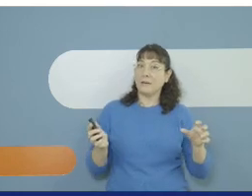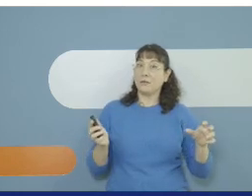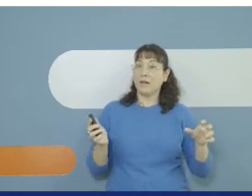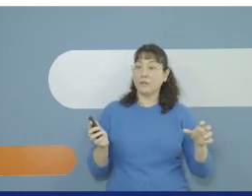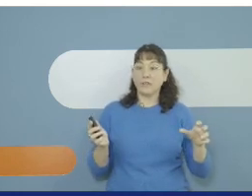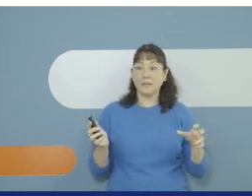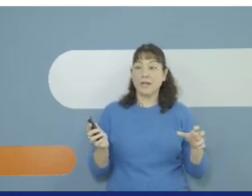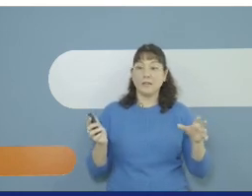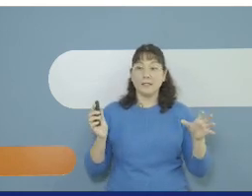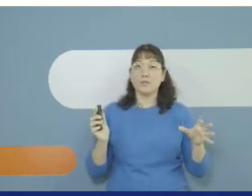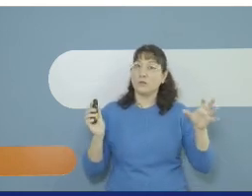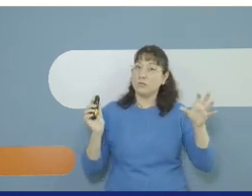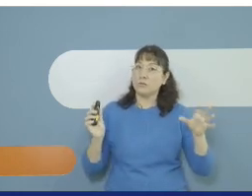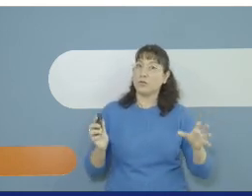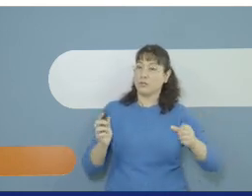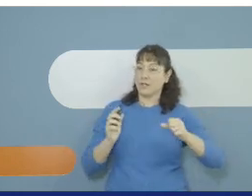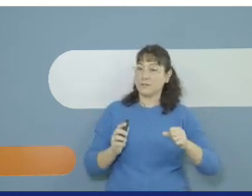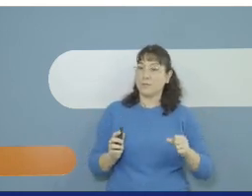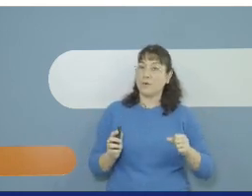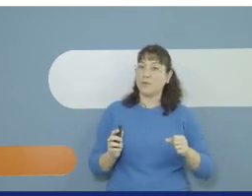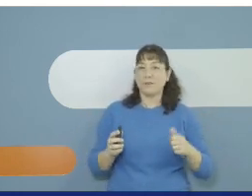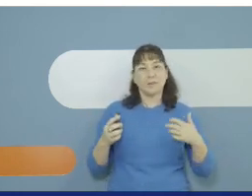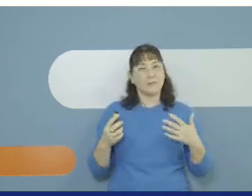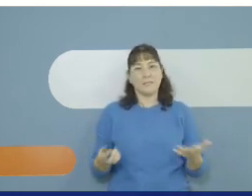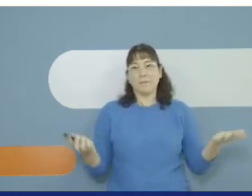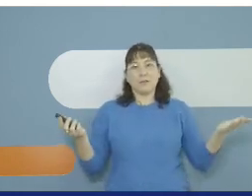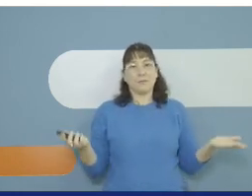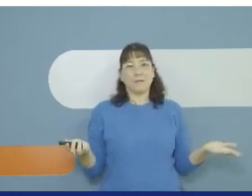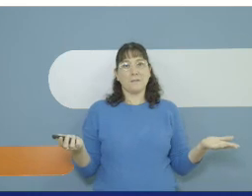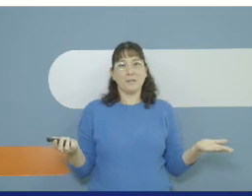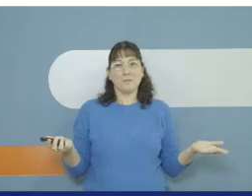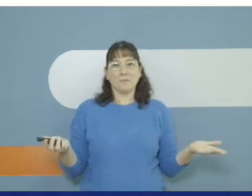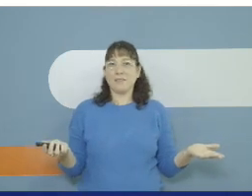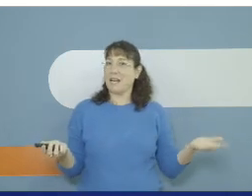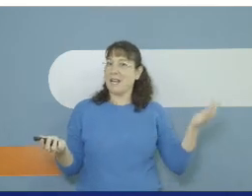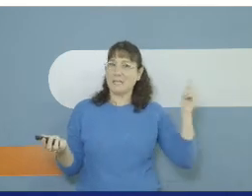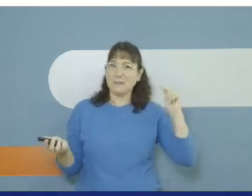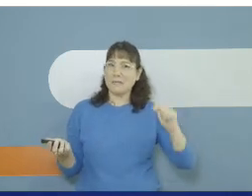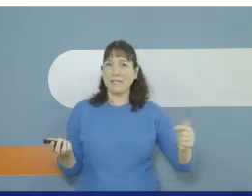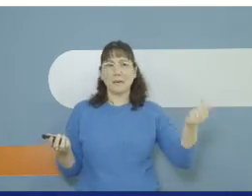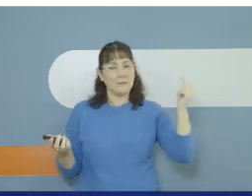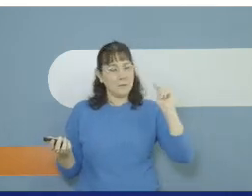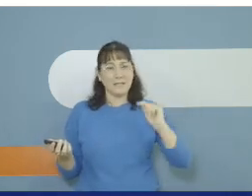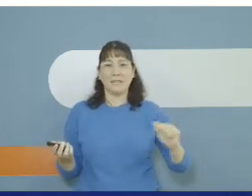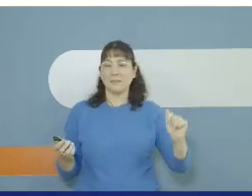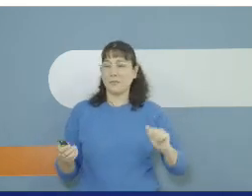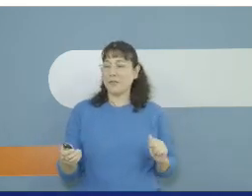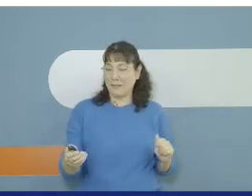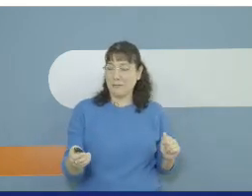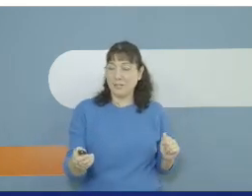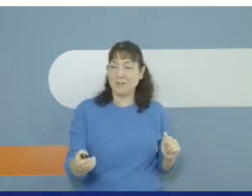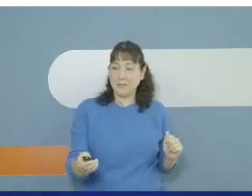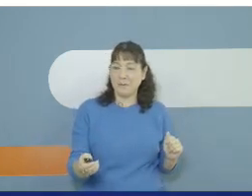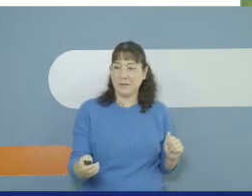קיבלנו רעיונות איך אפשר ליצור תמונות של הסיפור וסיפרנו בעצמנו אז אני מזמינה אתכם בעזרת